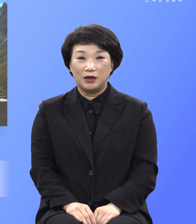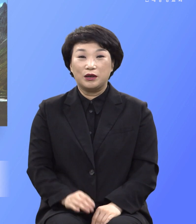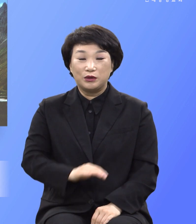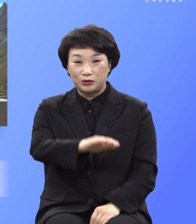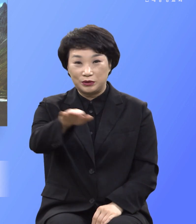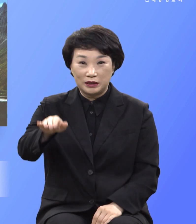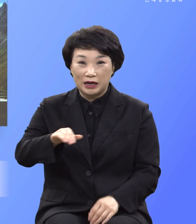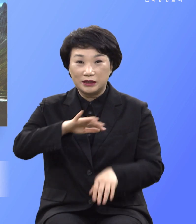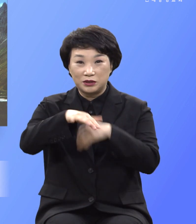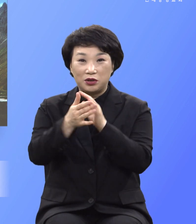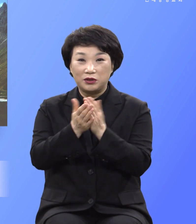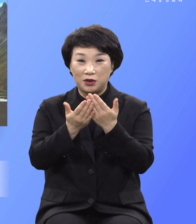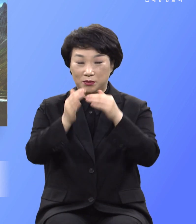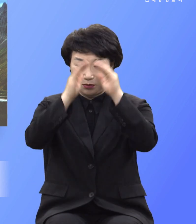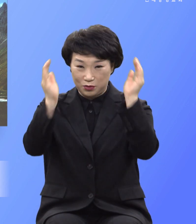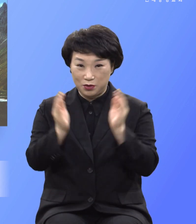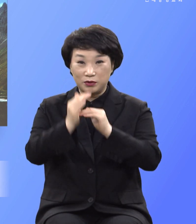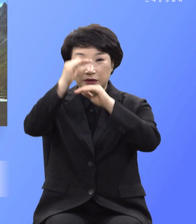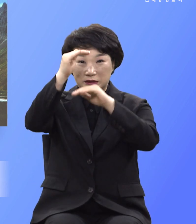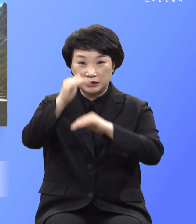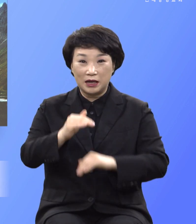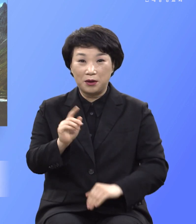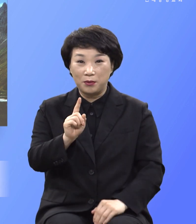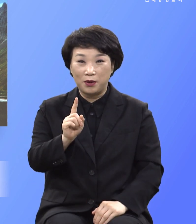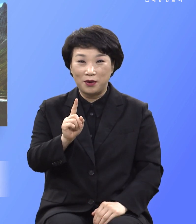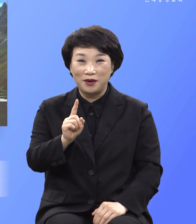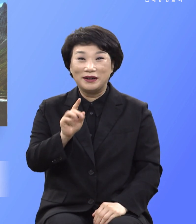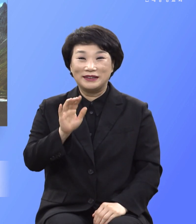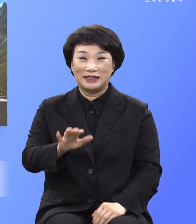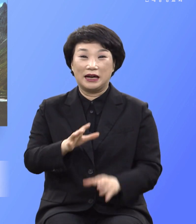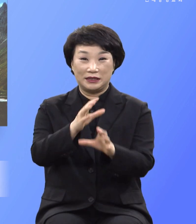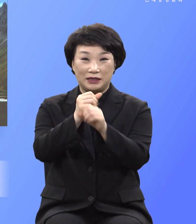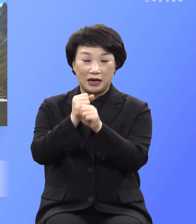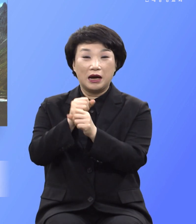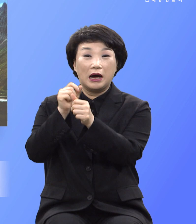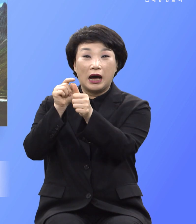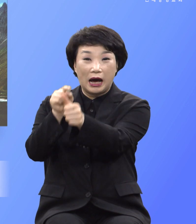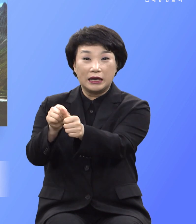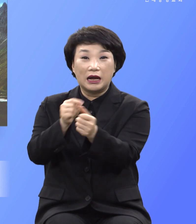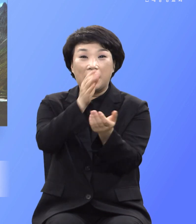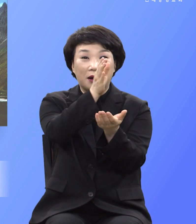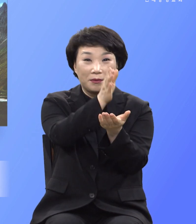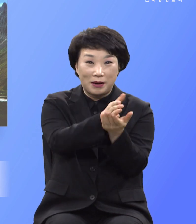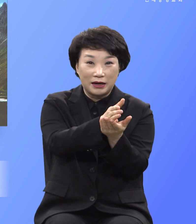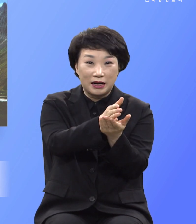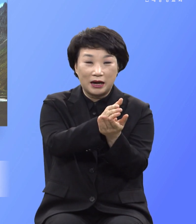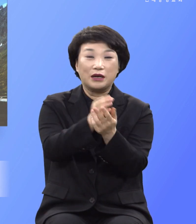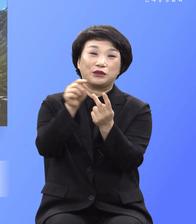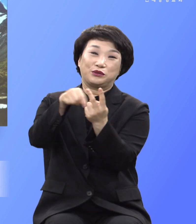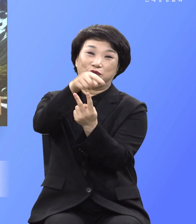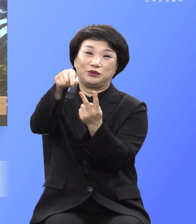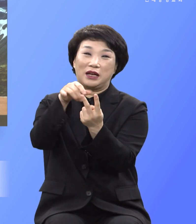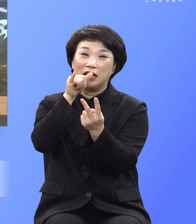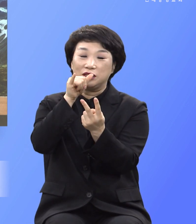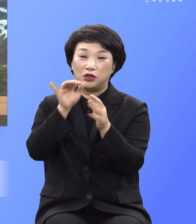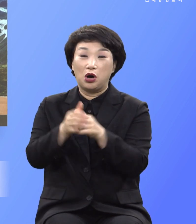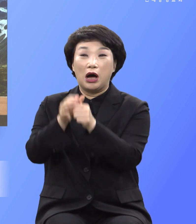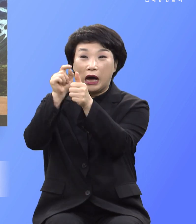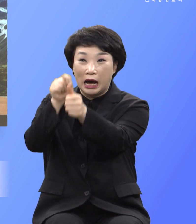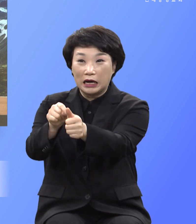전체의 계명이 하라 하지 말라로 되어 있는데 하라 했는데